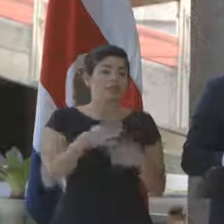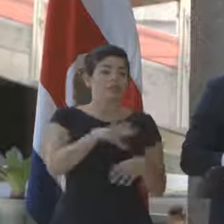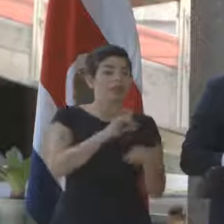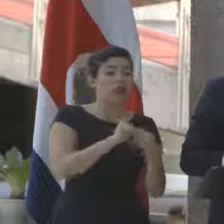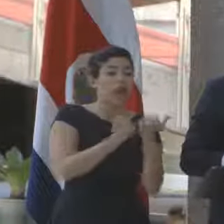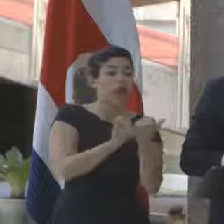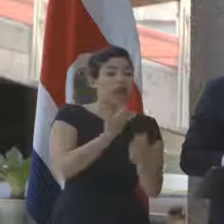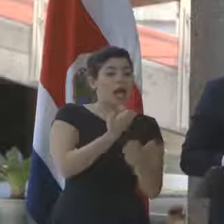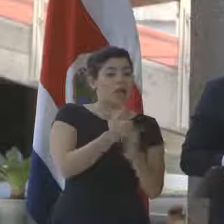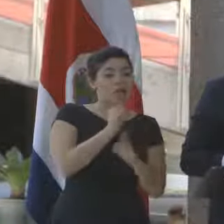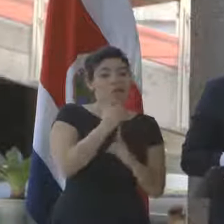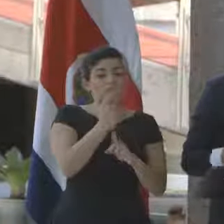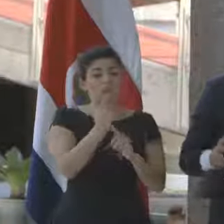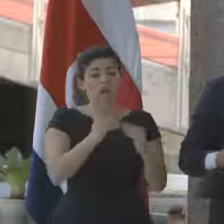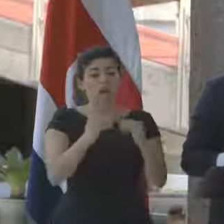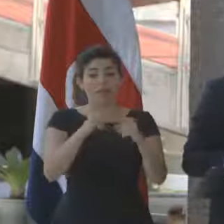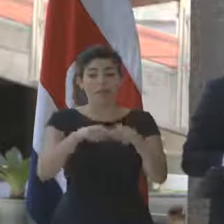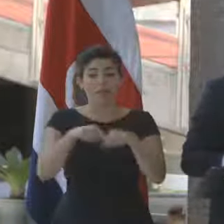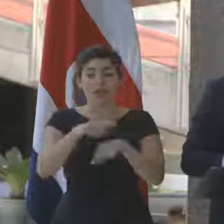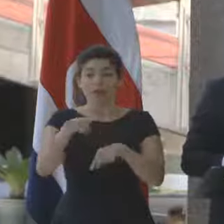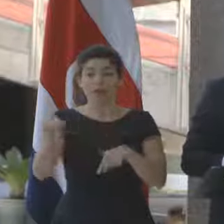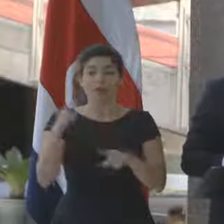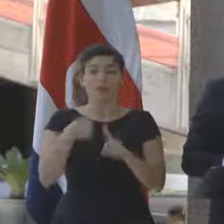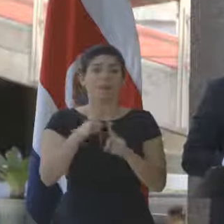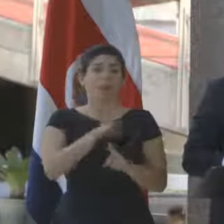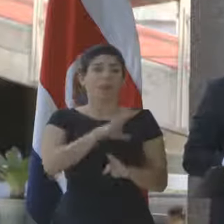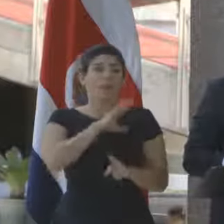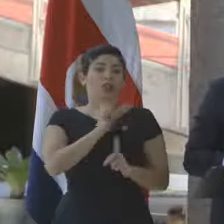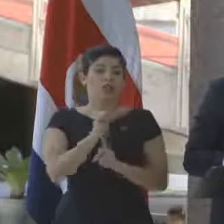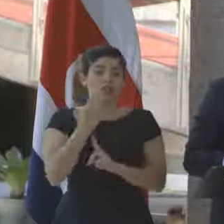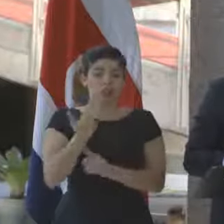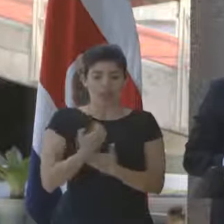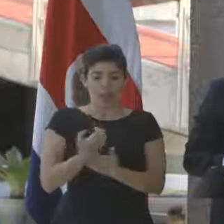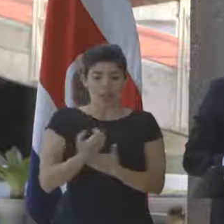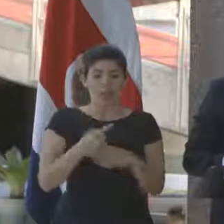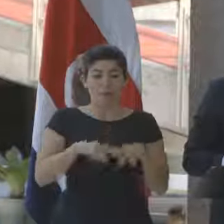sector económico-social y también nuestra condición socioeconómica.